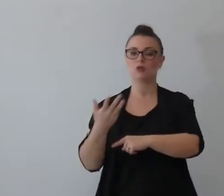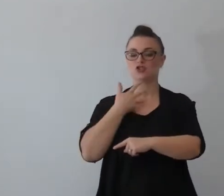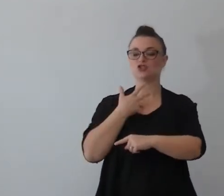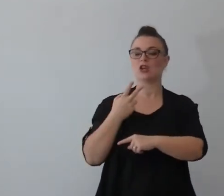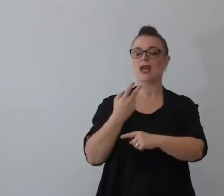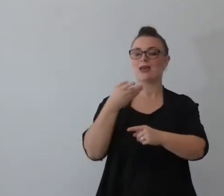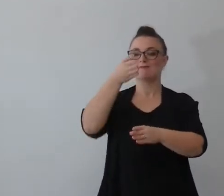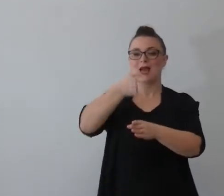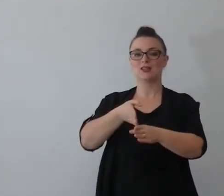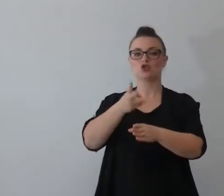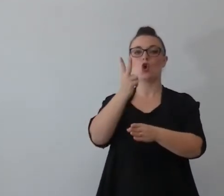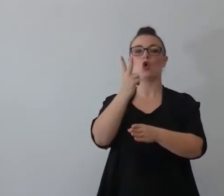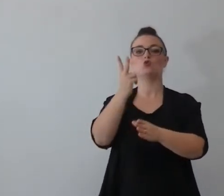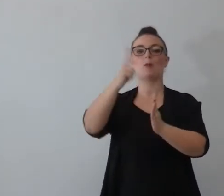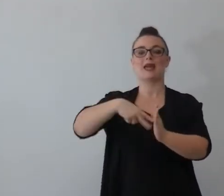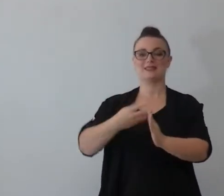e è finita la treppiatura